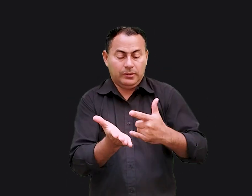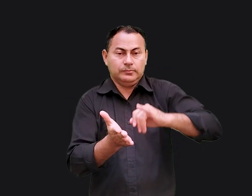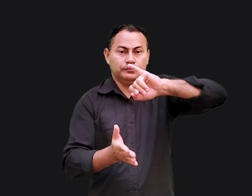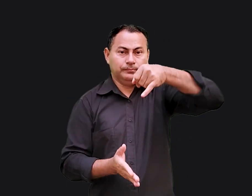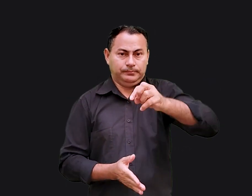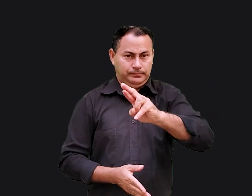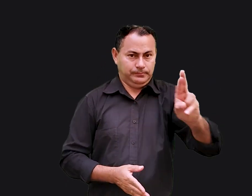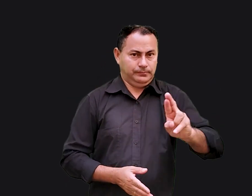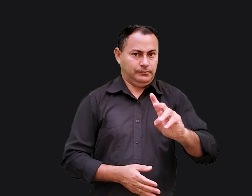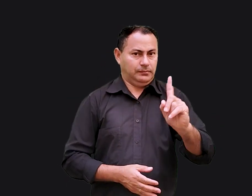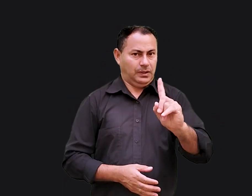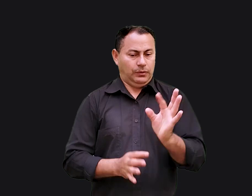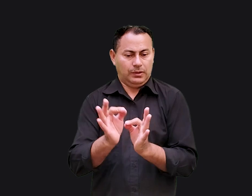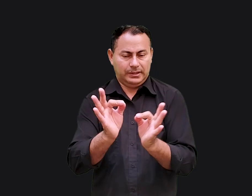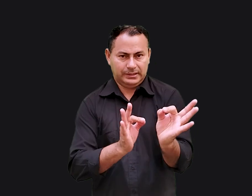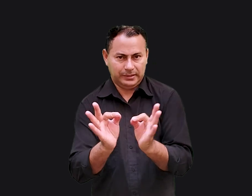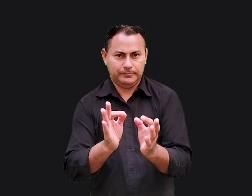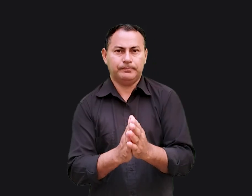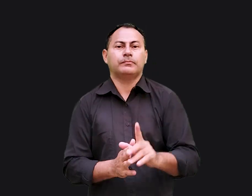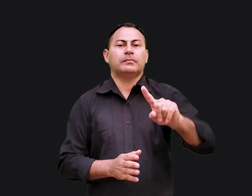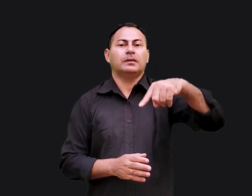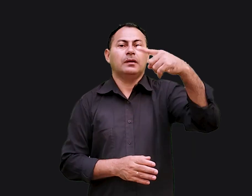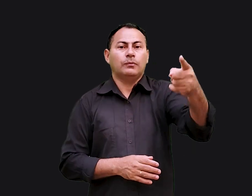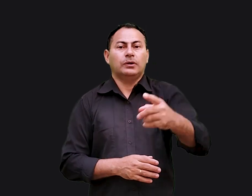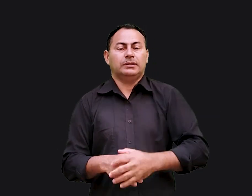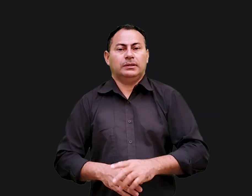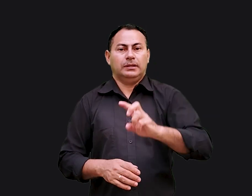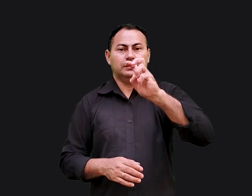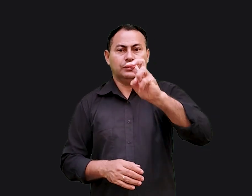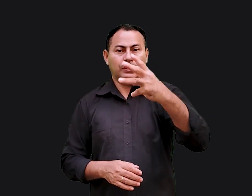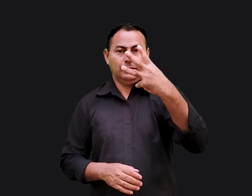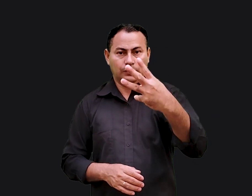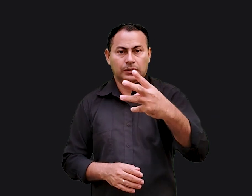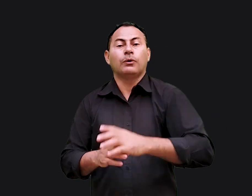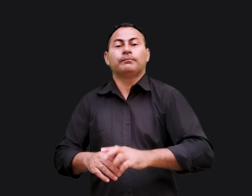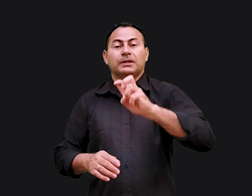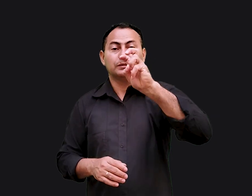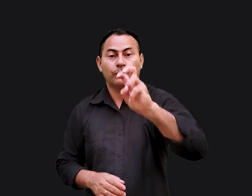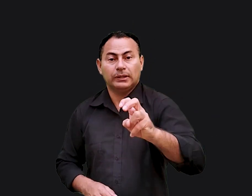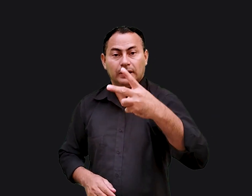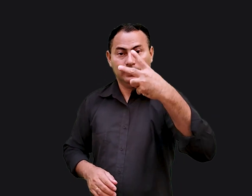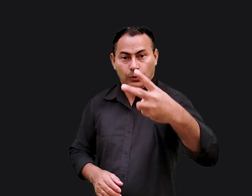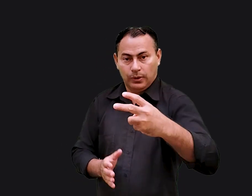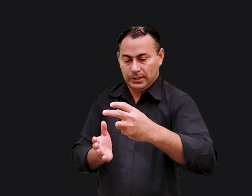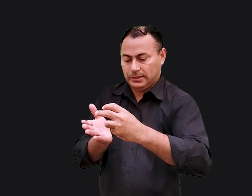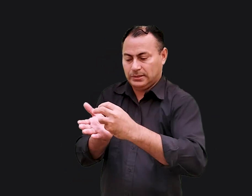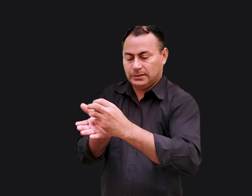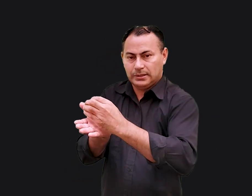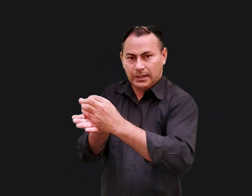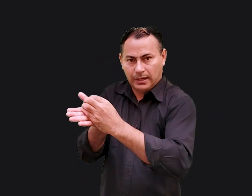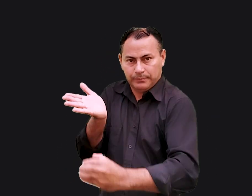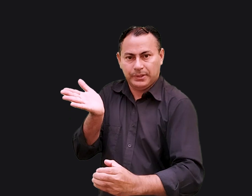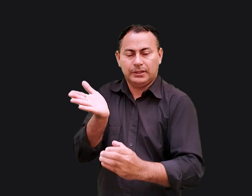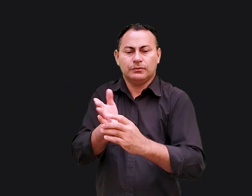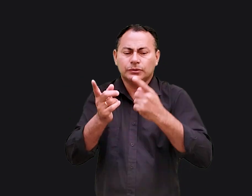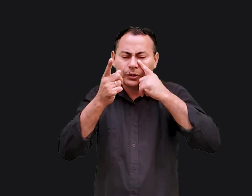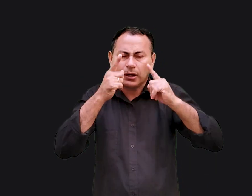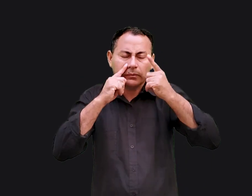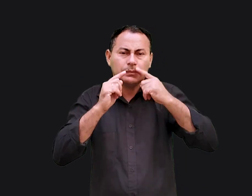isso o livro de Jeremias não é muito organizado. Depois de levar 52 capítulos chorando, Jeremias escreveu um poema.